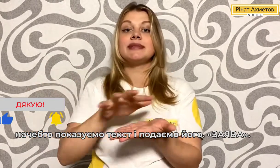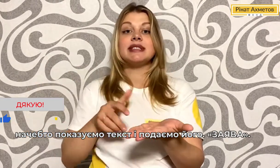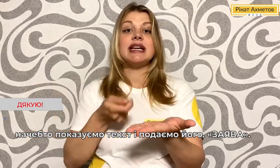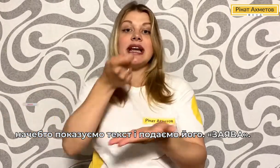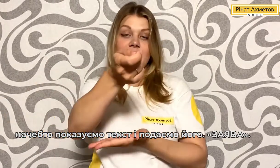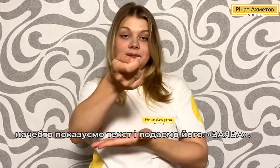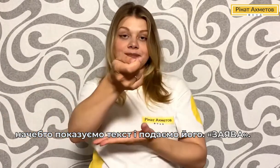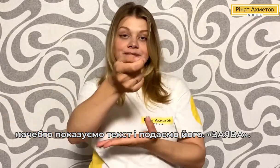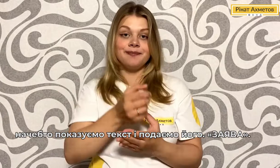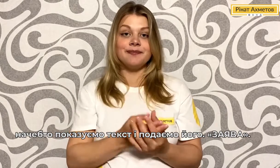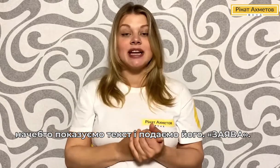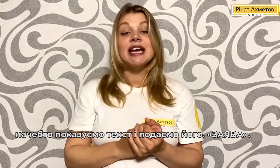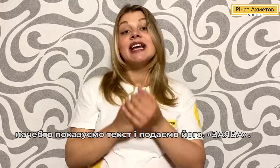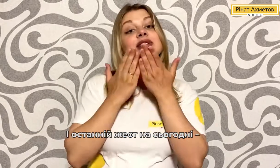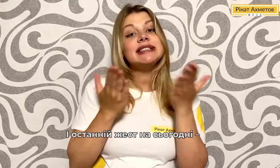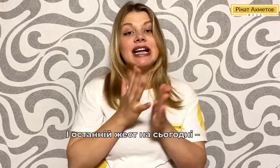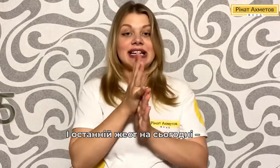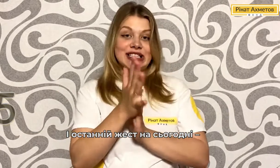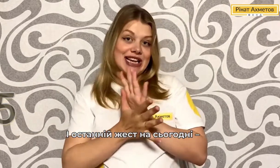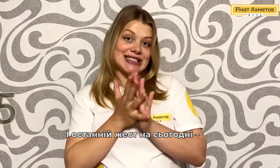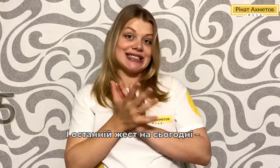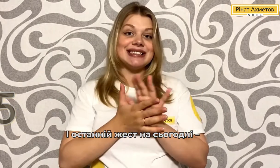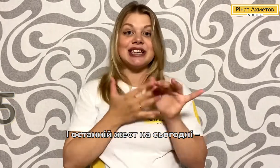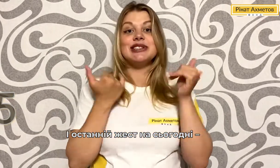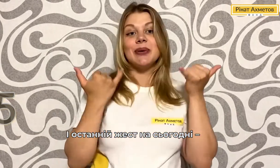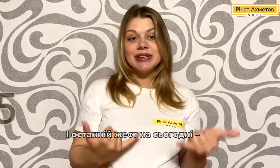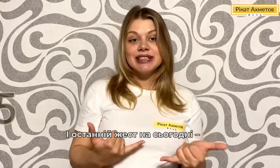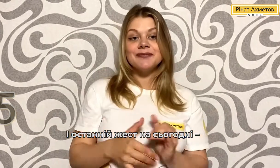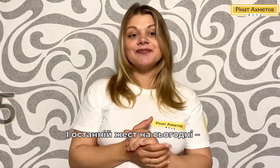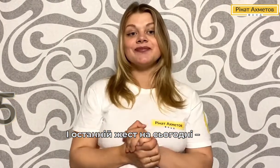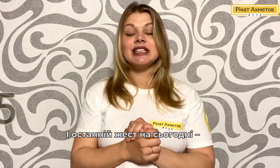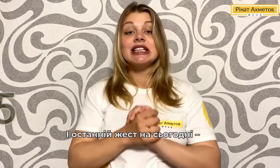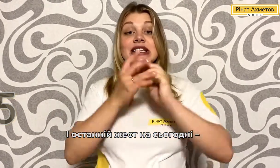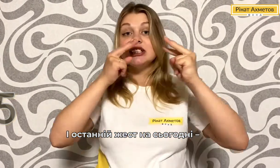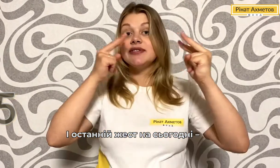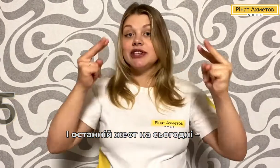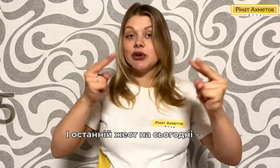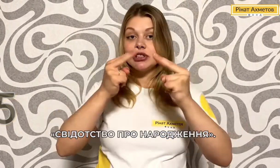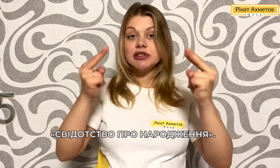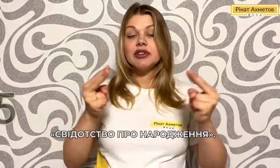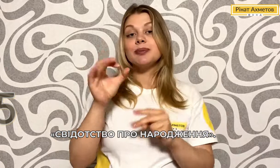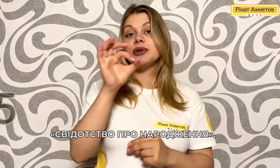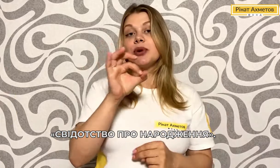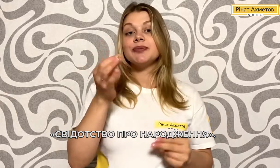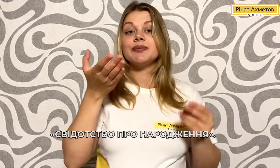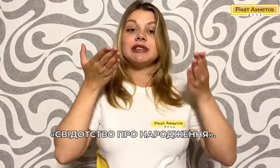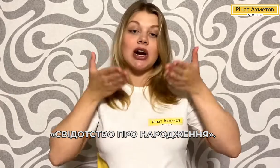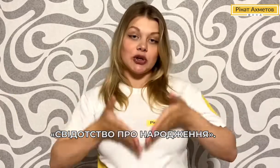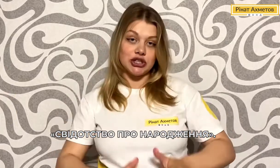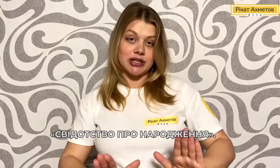Заява. І останній жест на сьогодні – свідоцтво про народження.